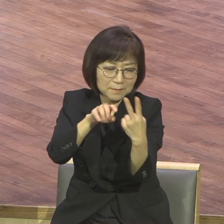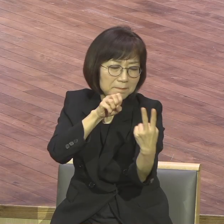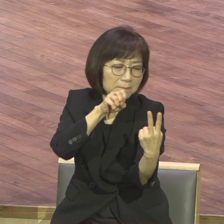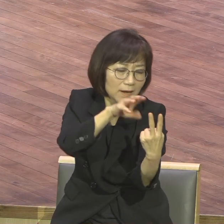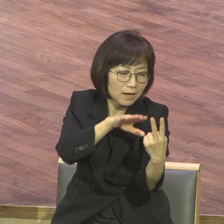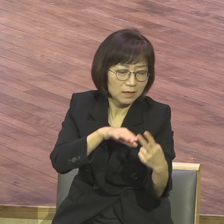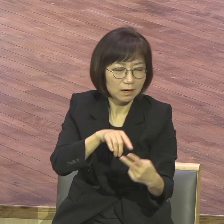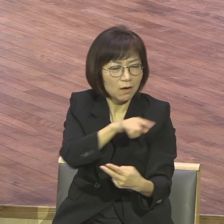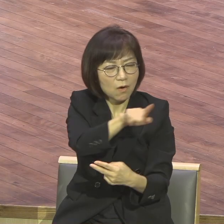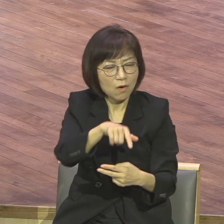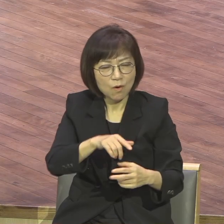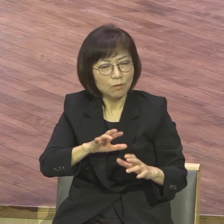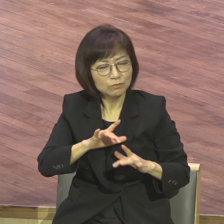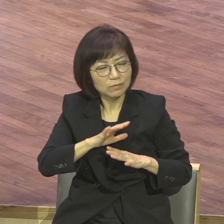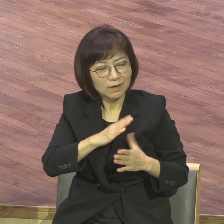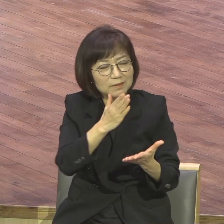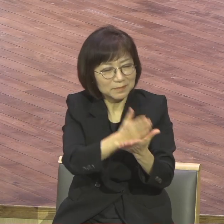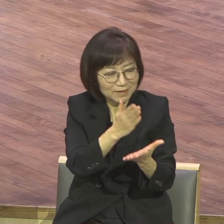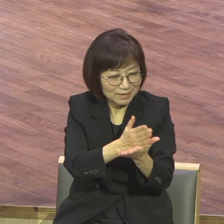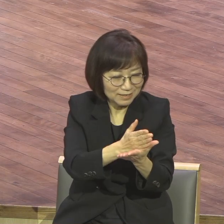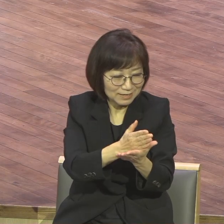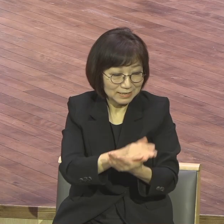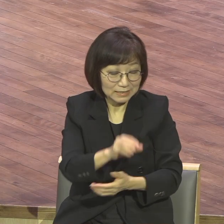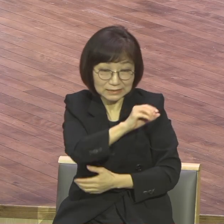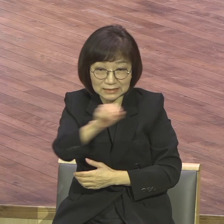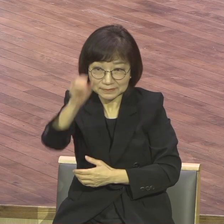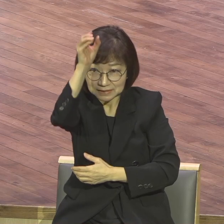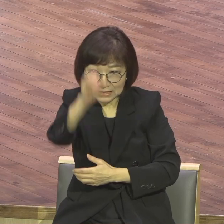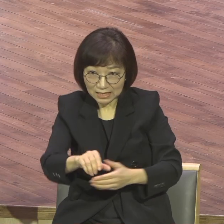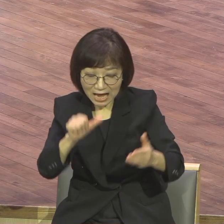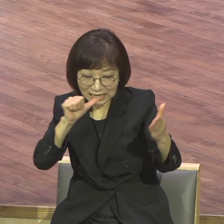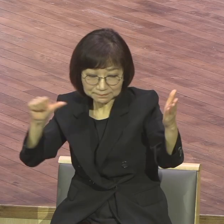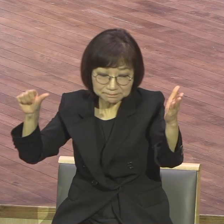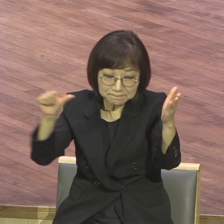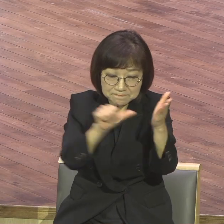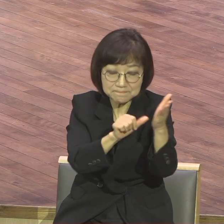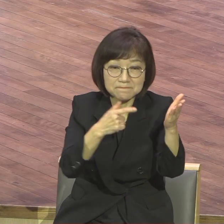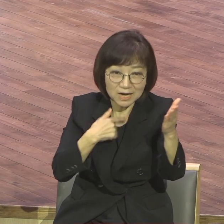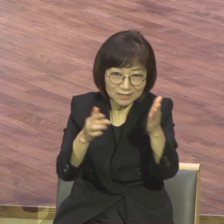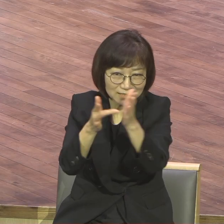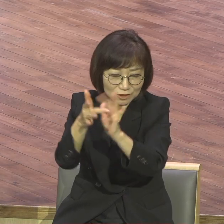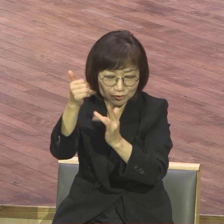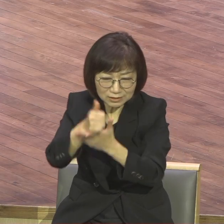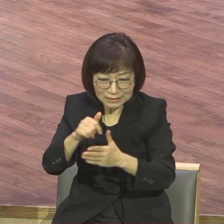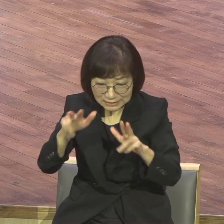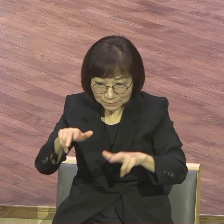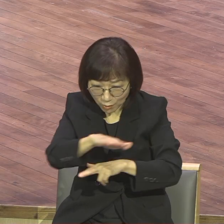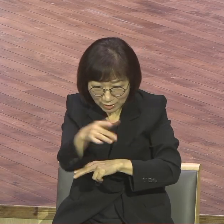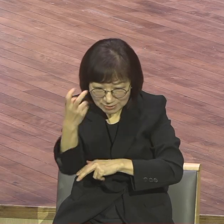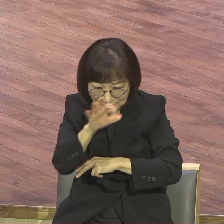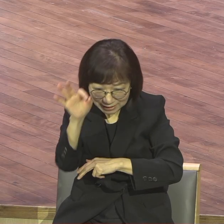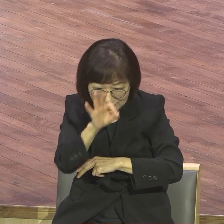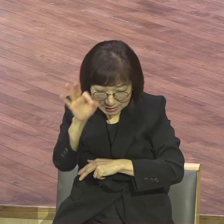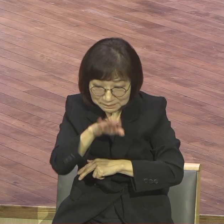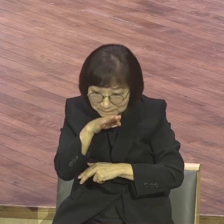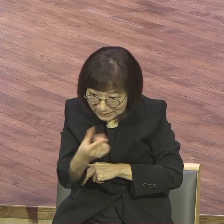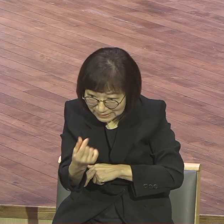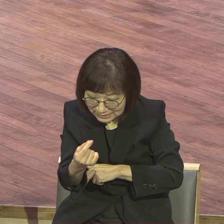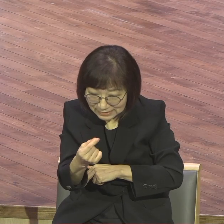너희는 무서워하지 말라. 십자가에 못 박혀신 예수를 너희가 찾는 줄을 내가 아노라. 그가 여기 계시지